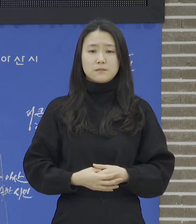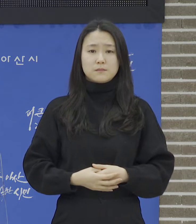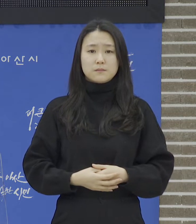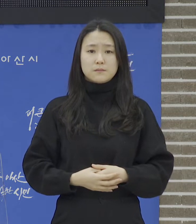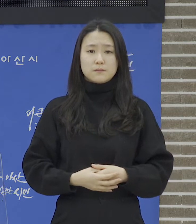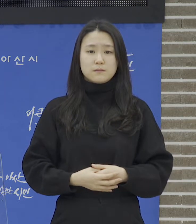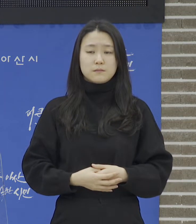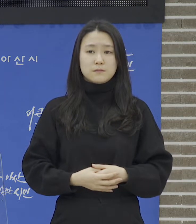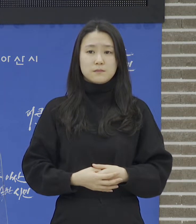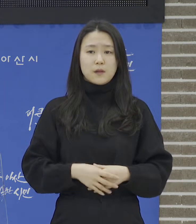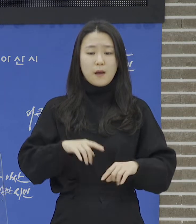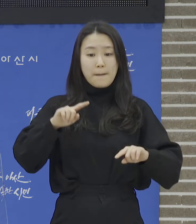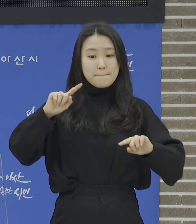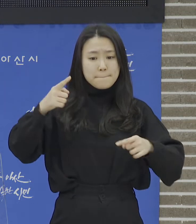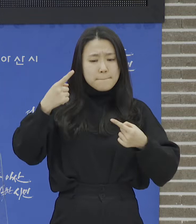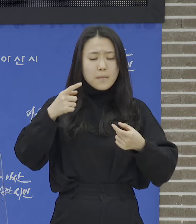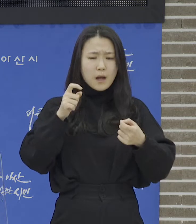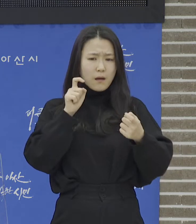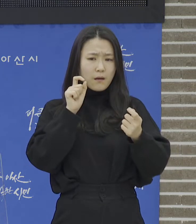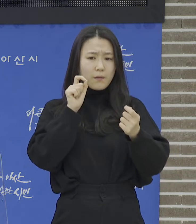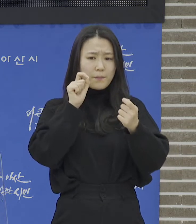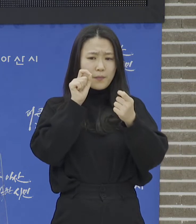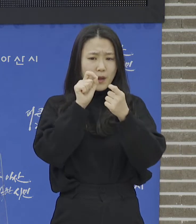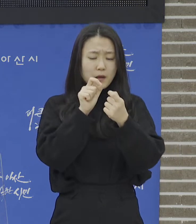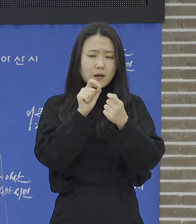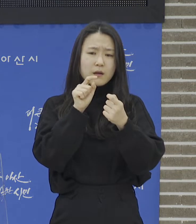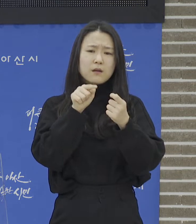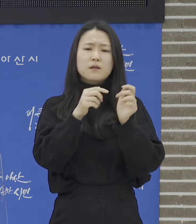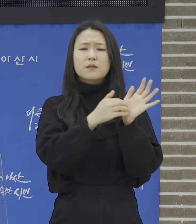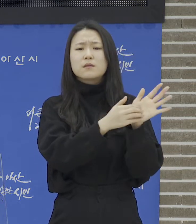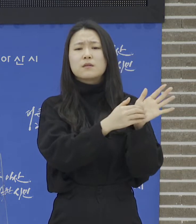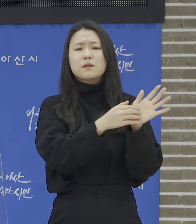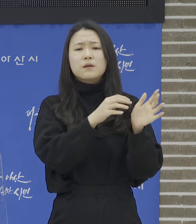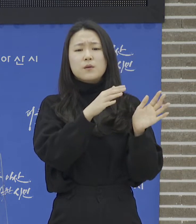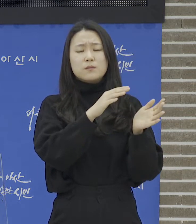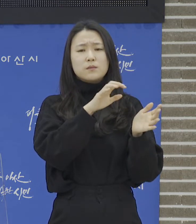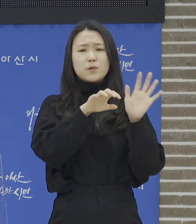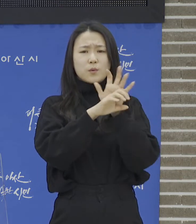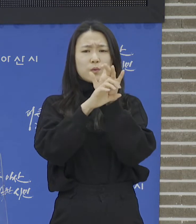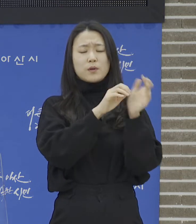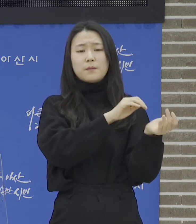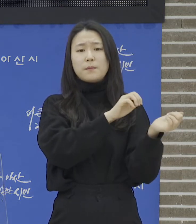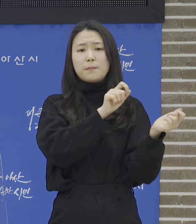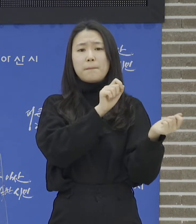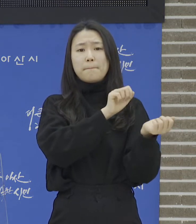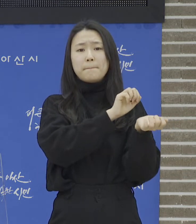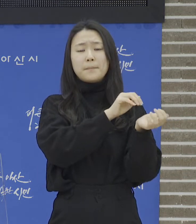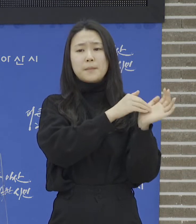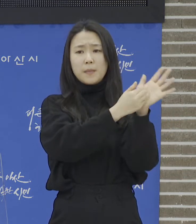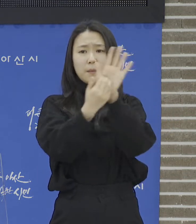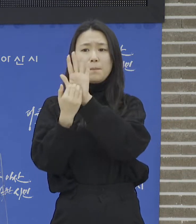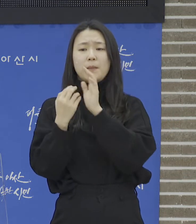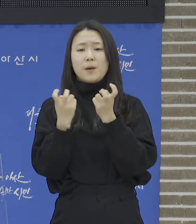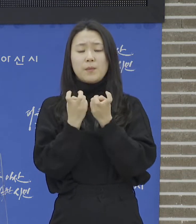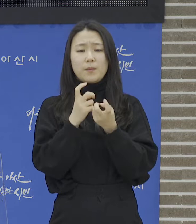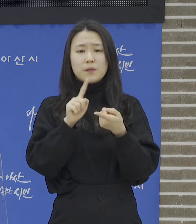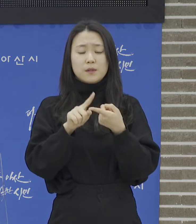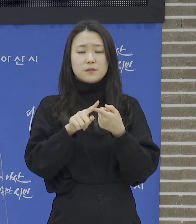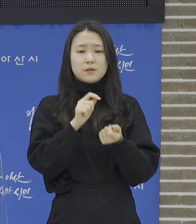명절 대비와 앞으로 우리시 코로나19 대응책에 대해서 말씀드리도록 하겠습니다.